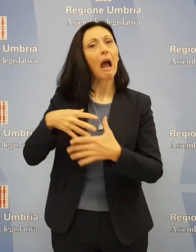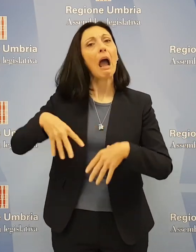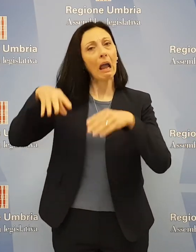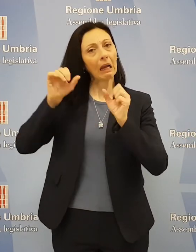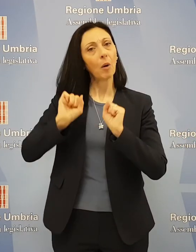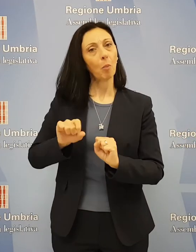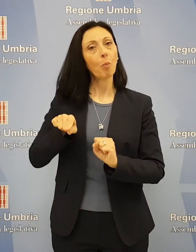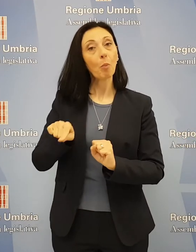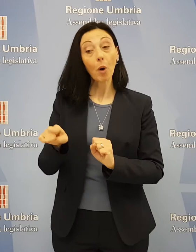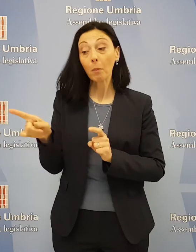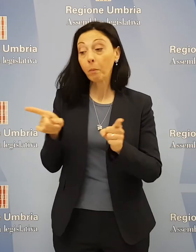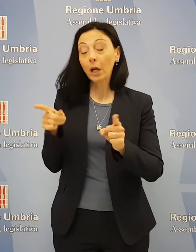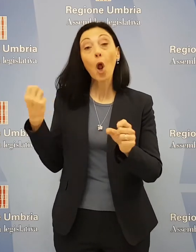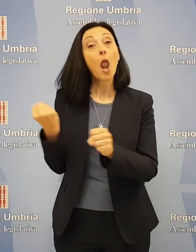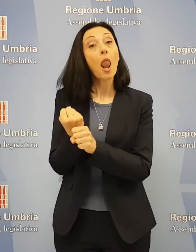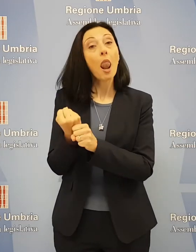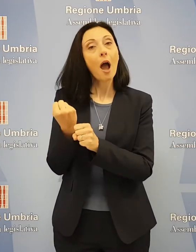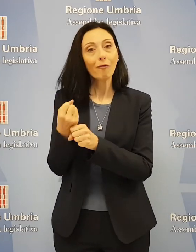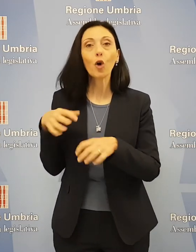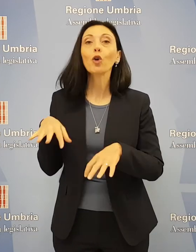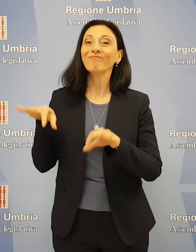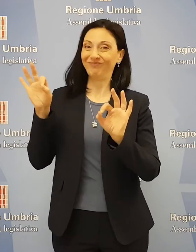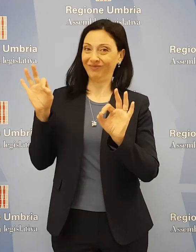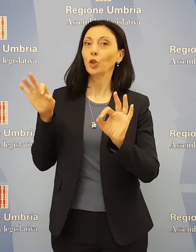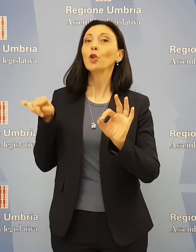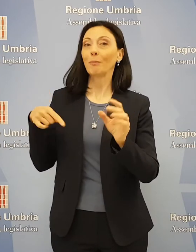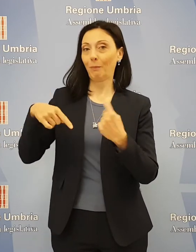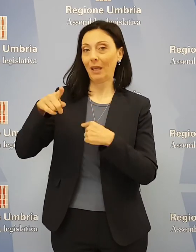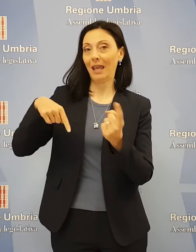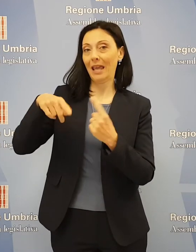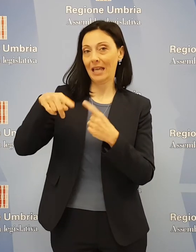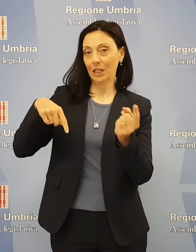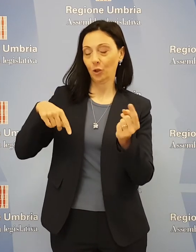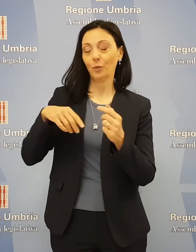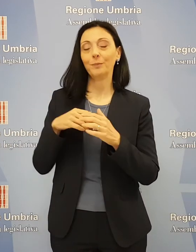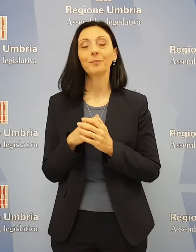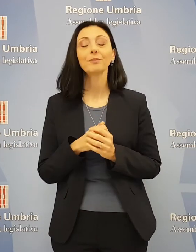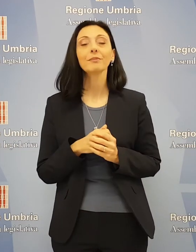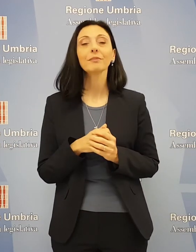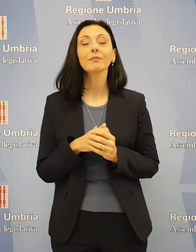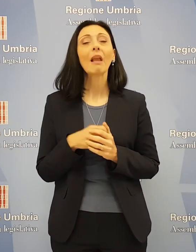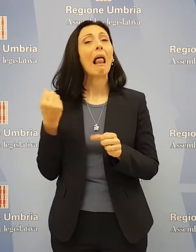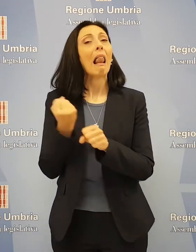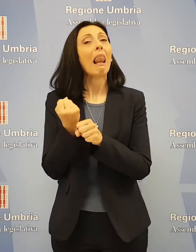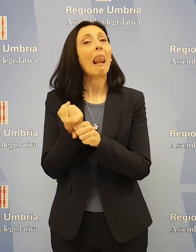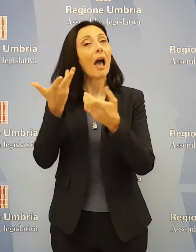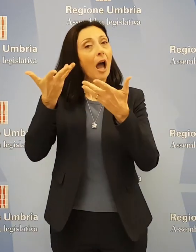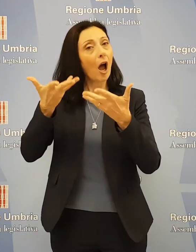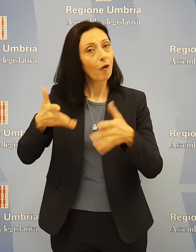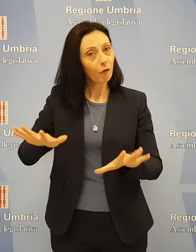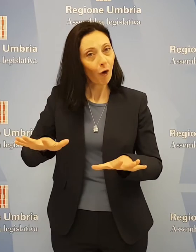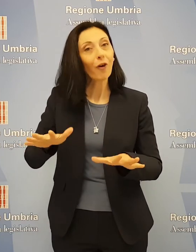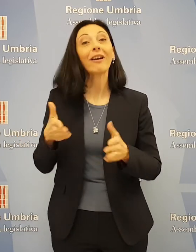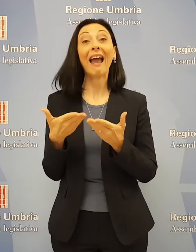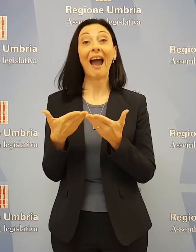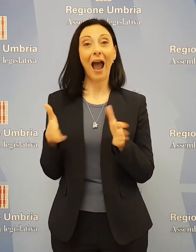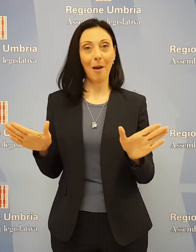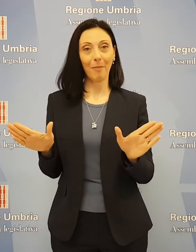necessario sospendere temporaneamente il traffico sul ponte. L'ultimazione dei lavori e la conseguente riapertura anche al